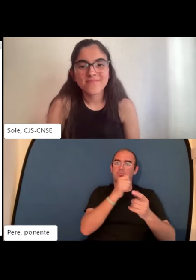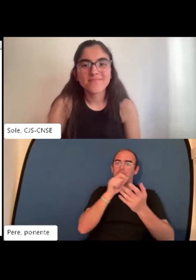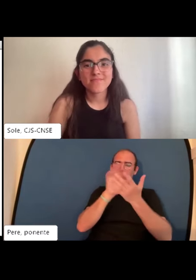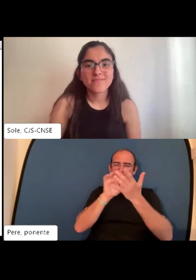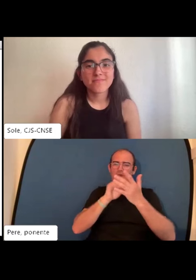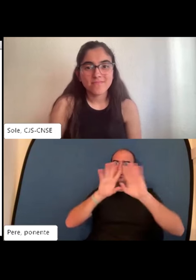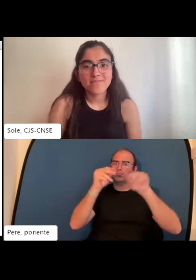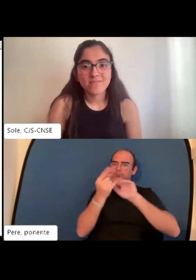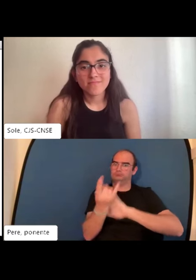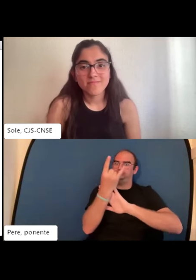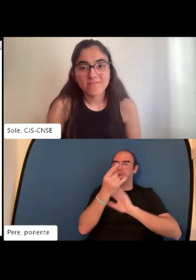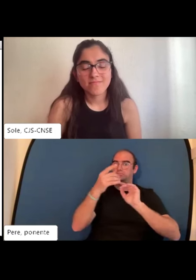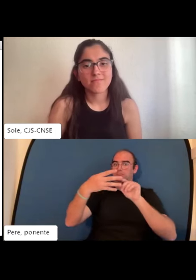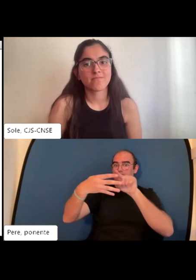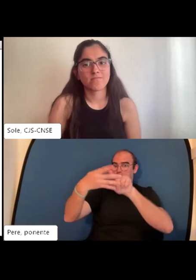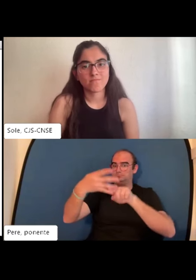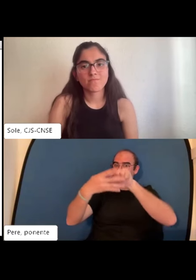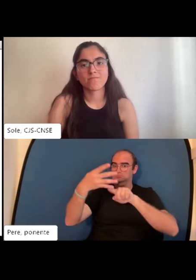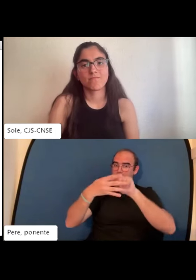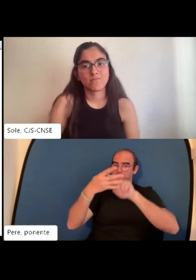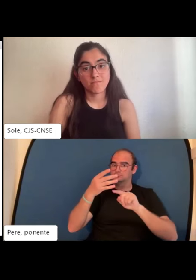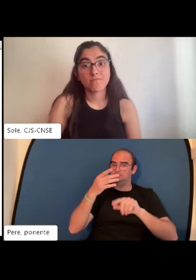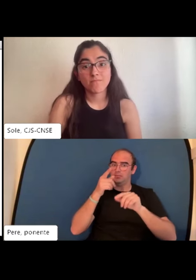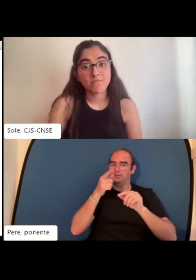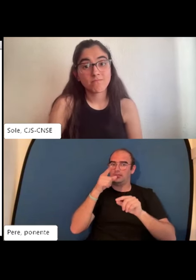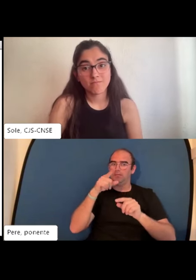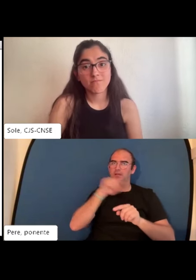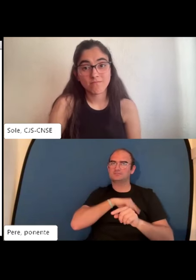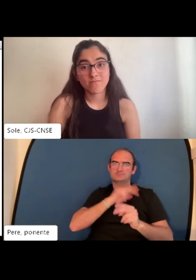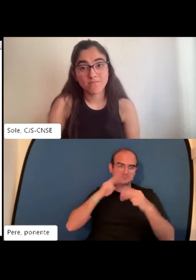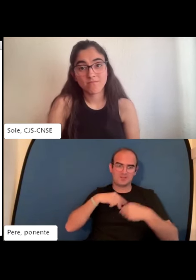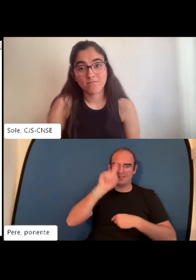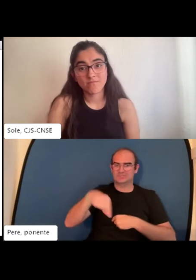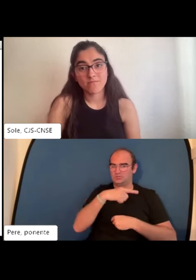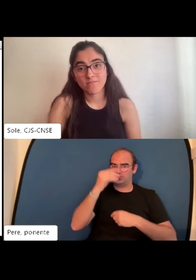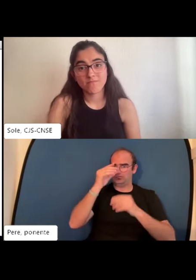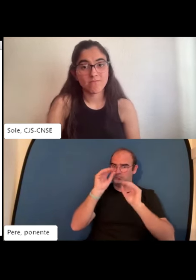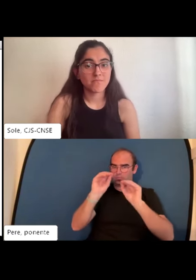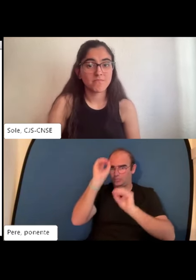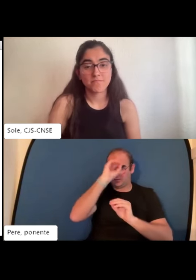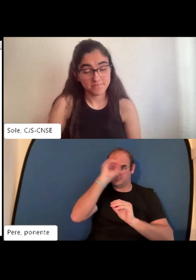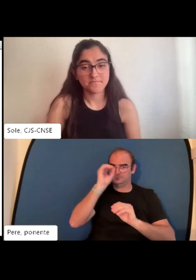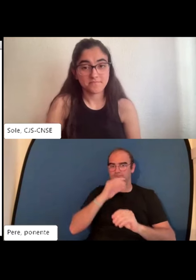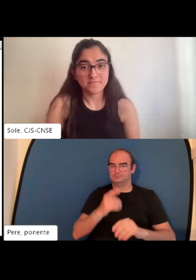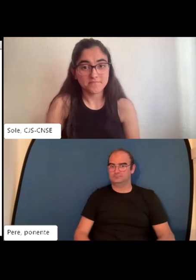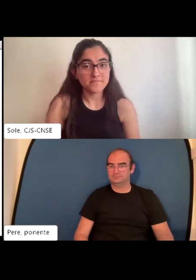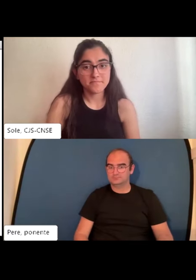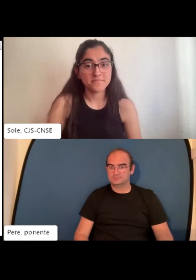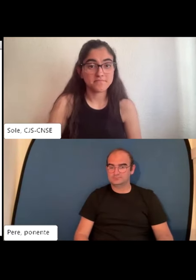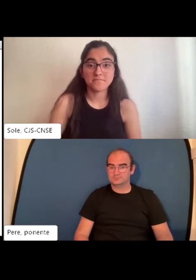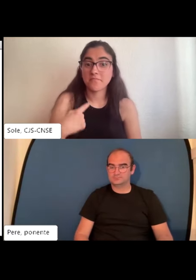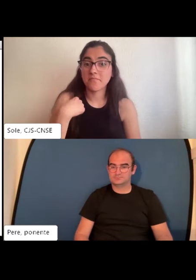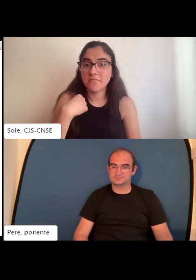Si queréis aquí hay un QR en el móvil que podéis utilizar para ver un poco a